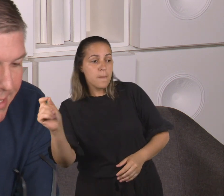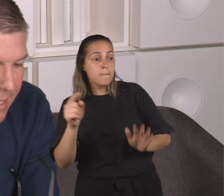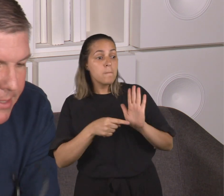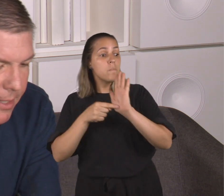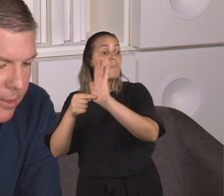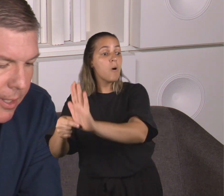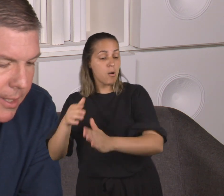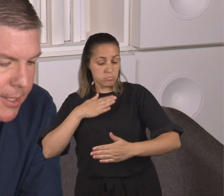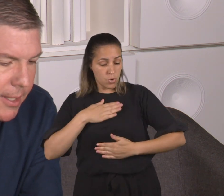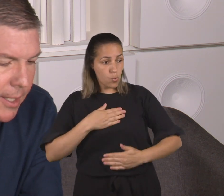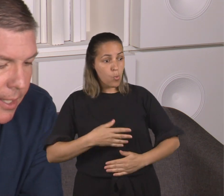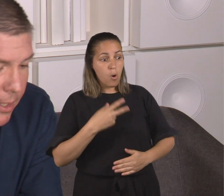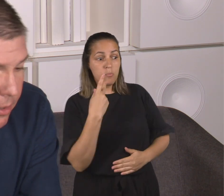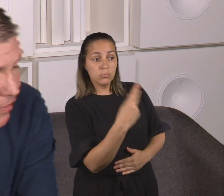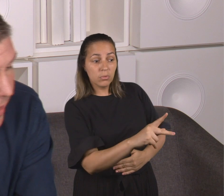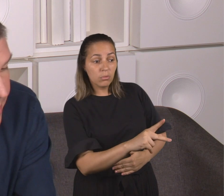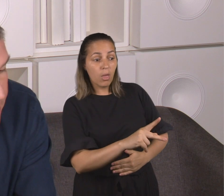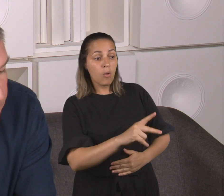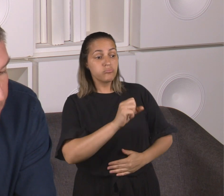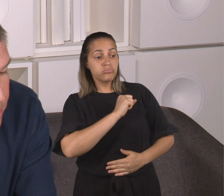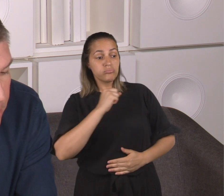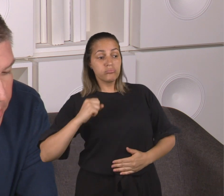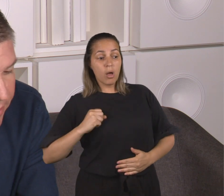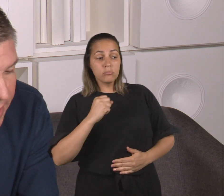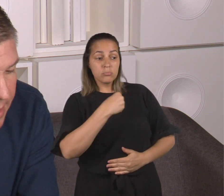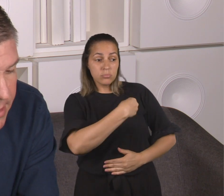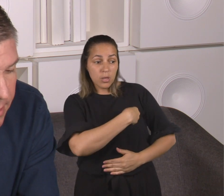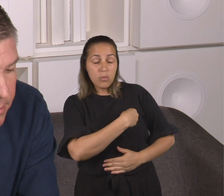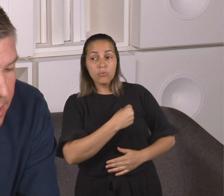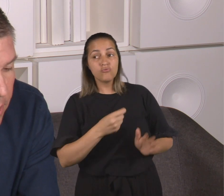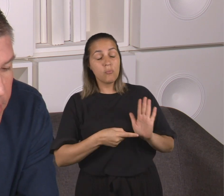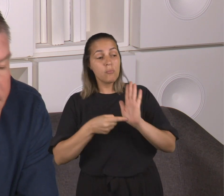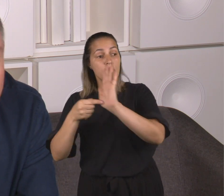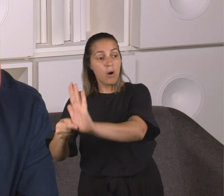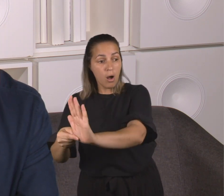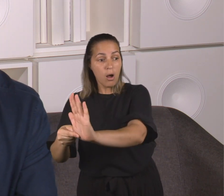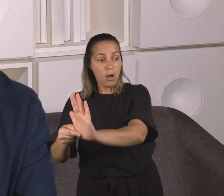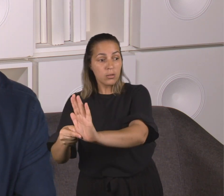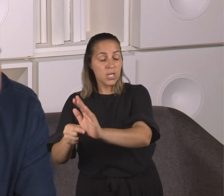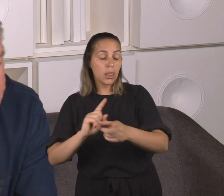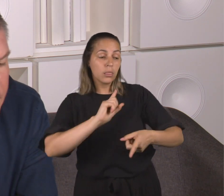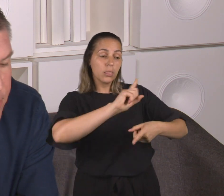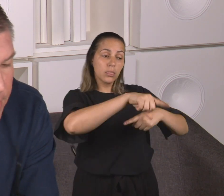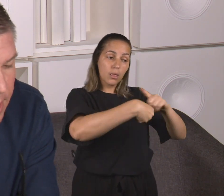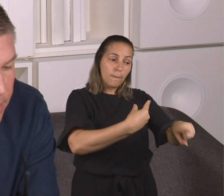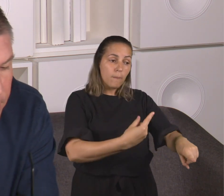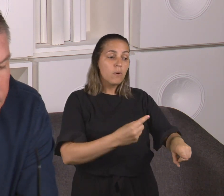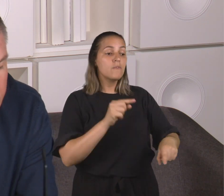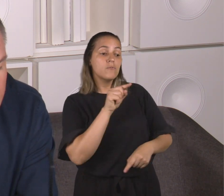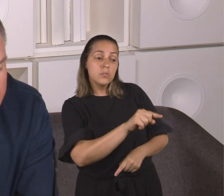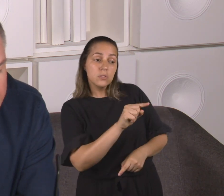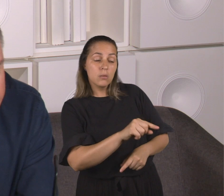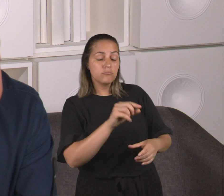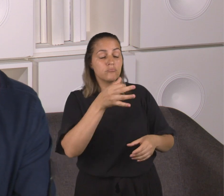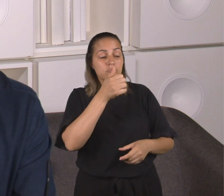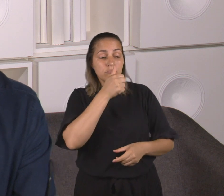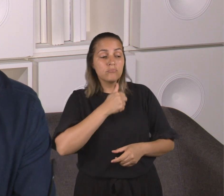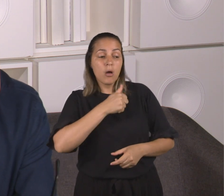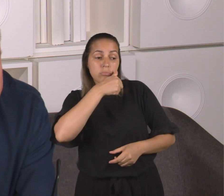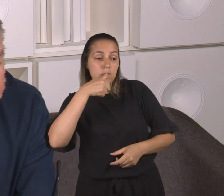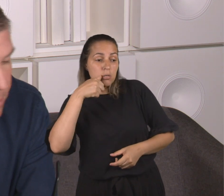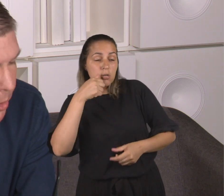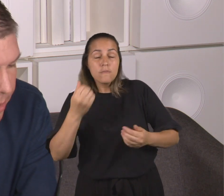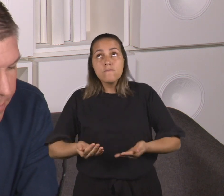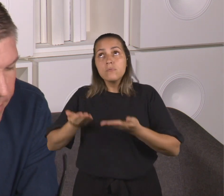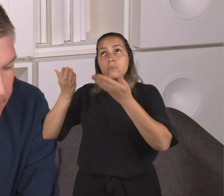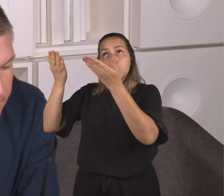-se ao sacerdote e ofereça pela sua purificação os sacrifícios que Moisés ordenou para que sirva